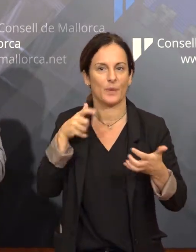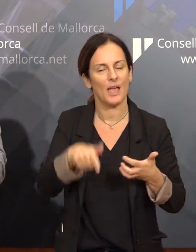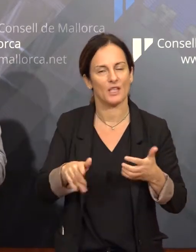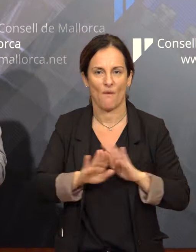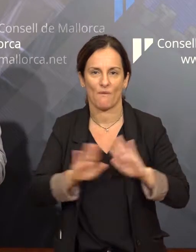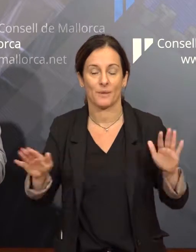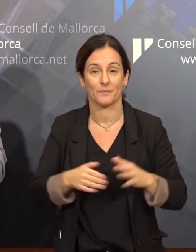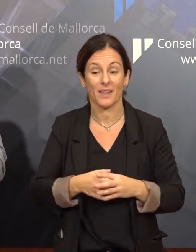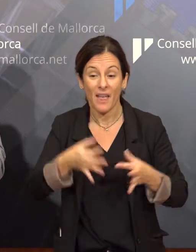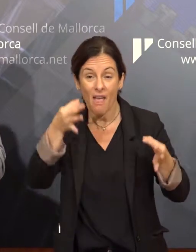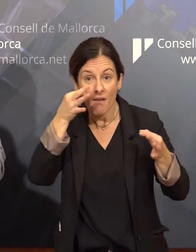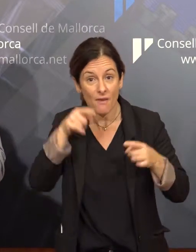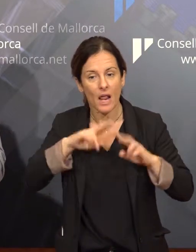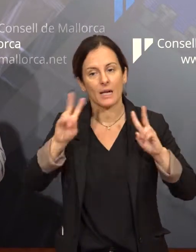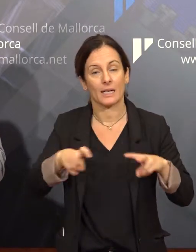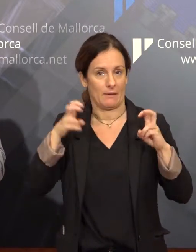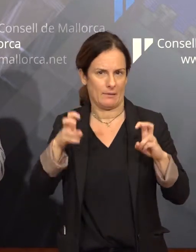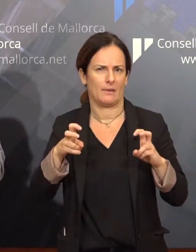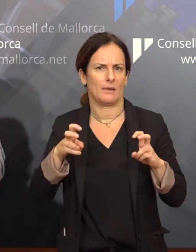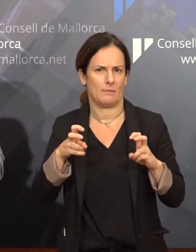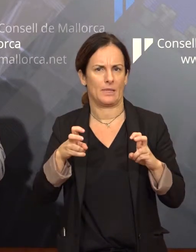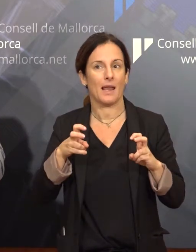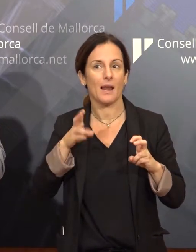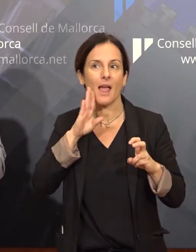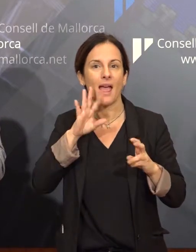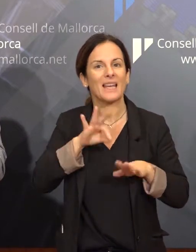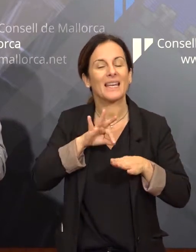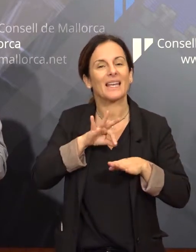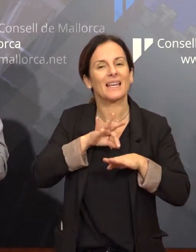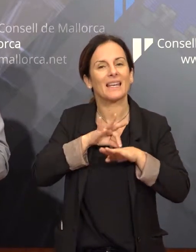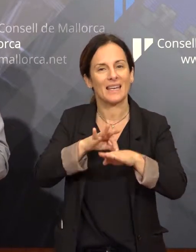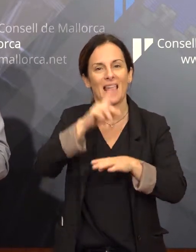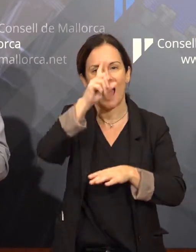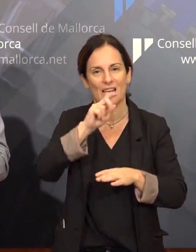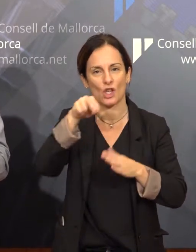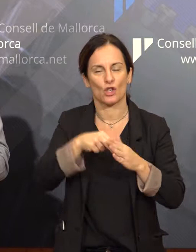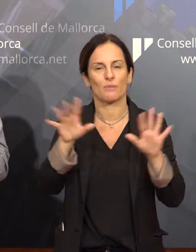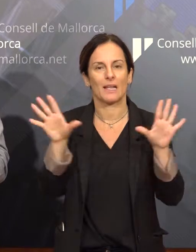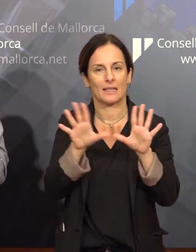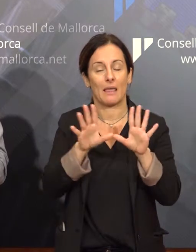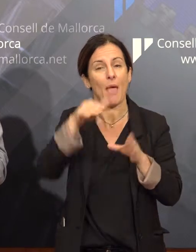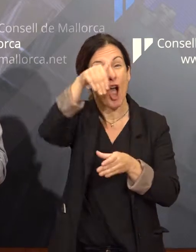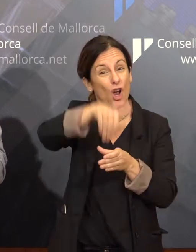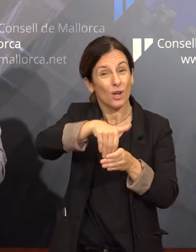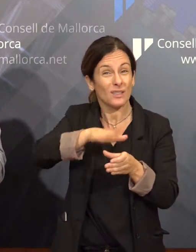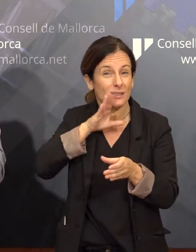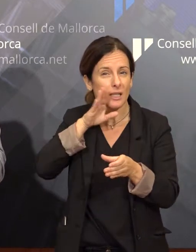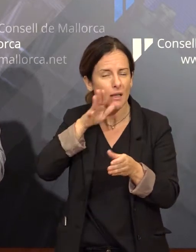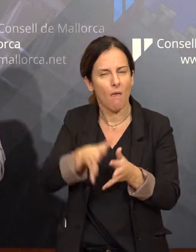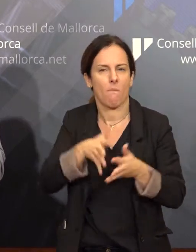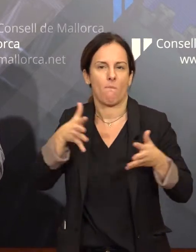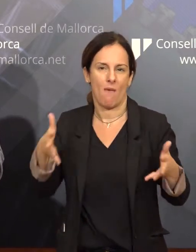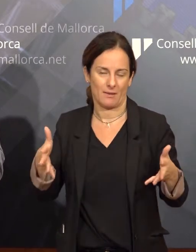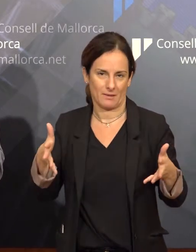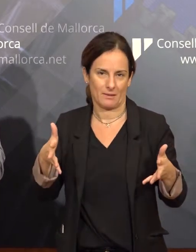actualització d'una guia que es va editar l'any 2010. El que passa és que s'amplien els continguts i s'inclou fins i tot